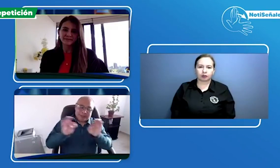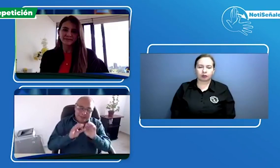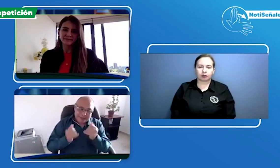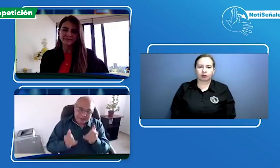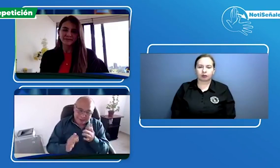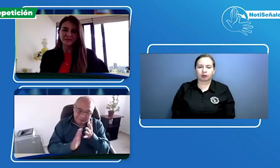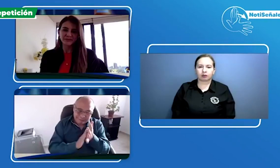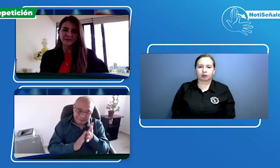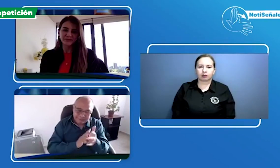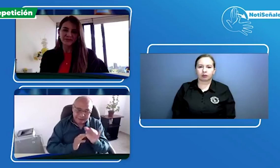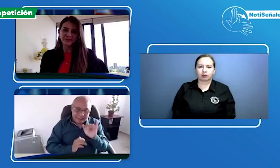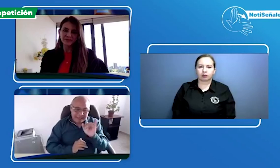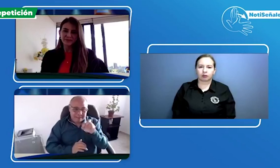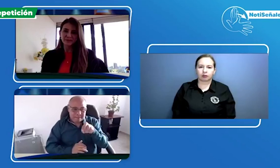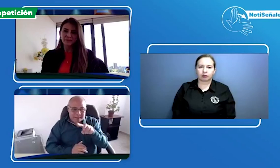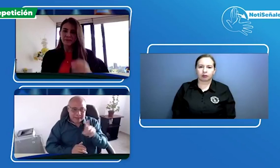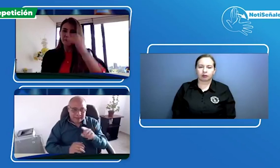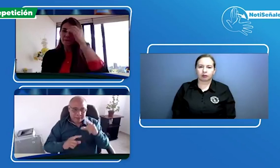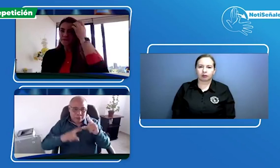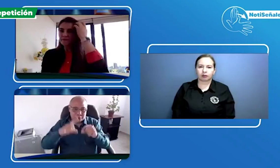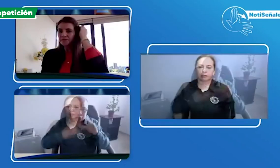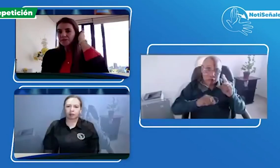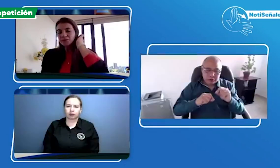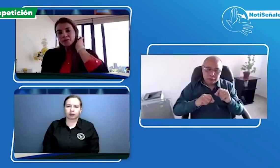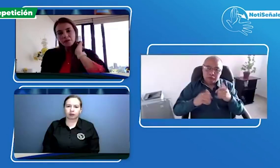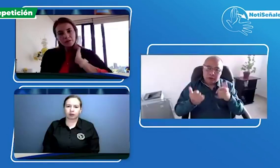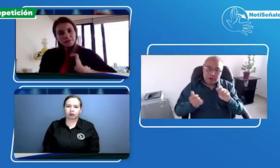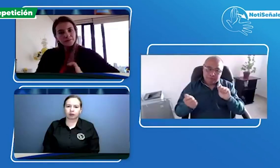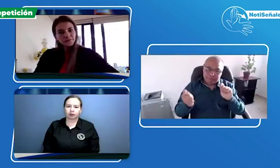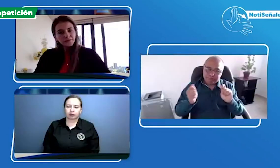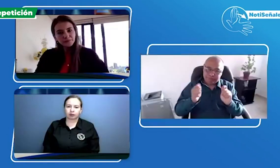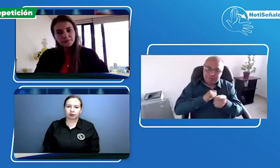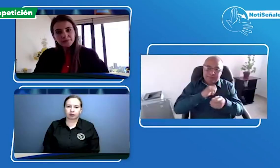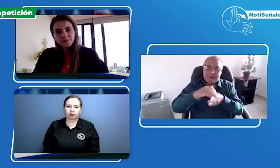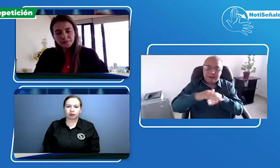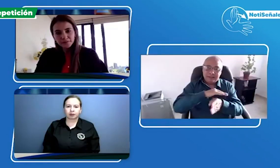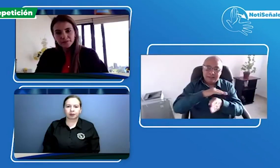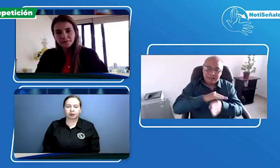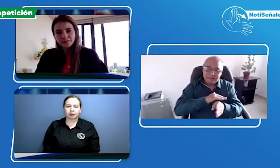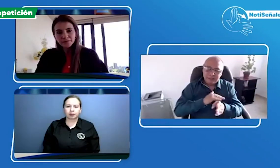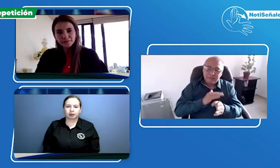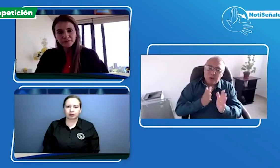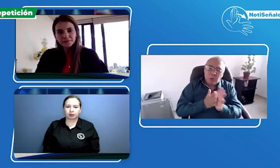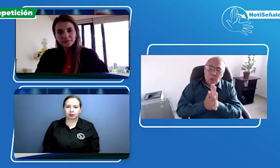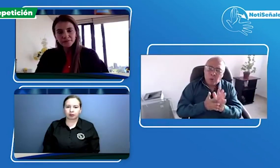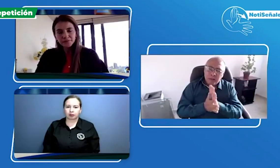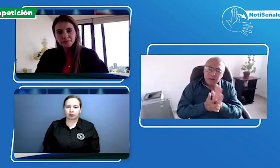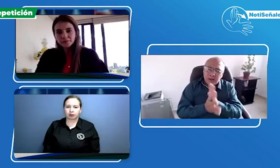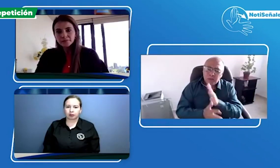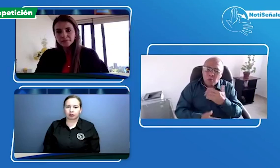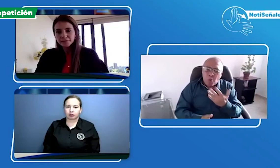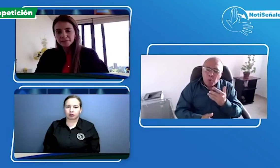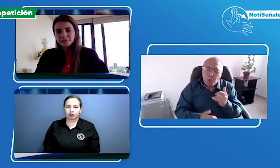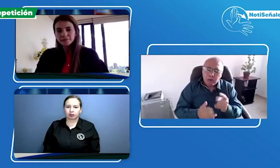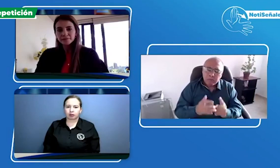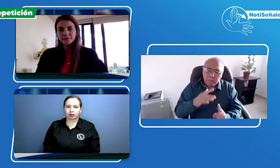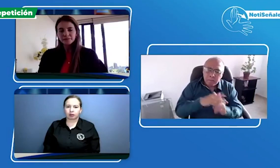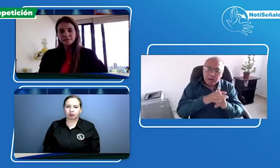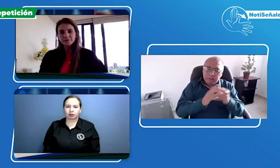Bueno, muy bien. Qué importante es esta información que nos estás brindando sobre ColSubsidio IPS y estos cambios que se están